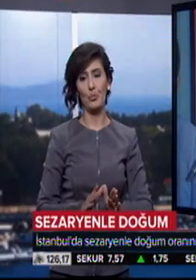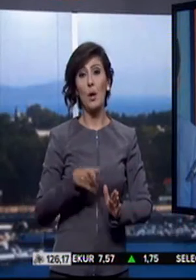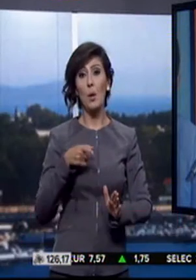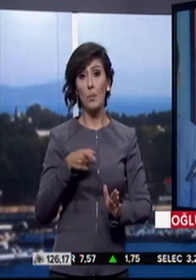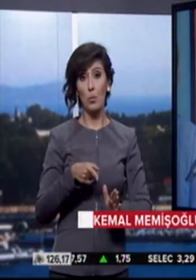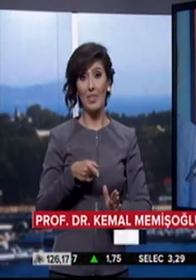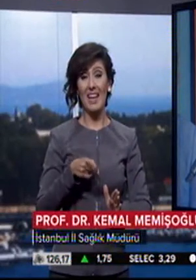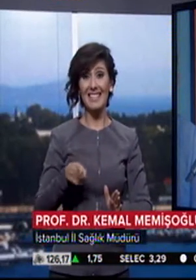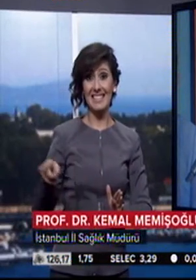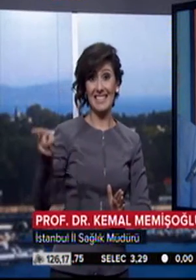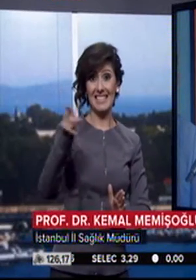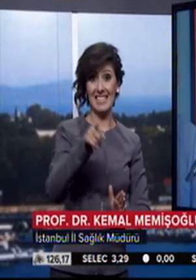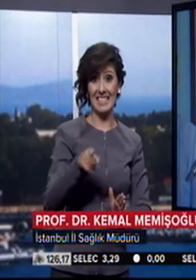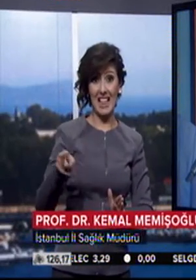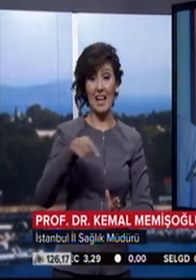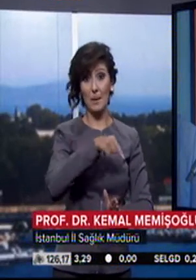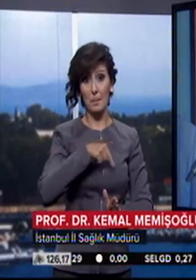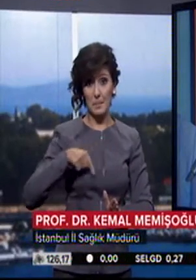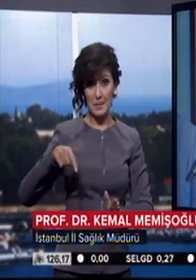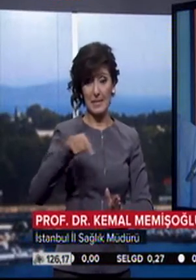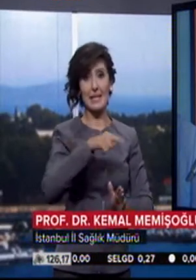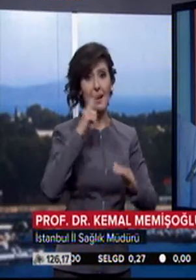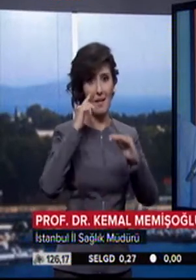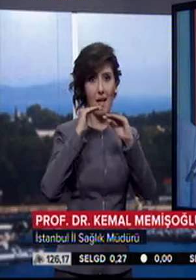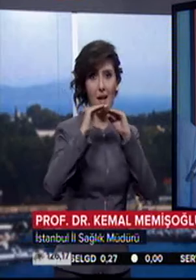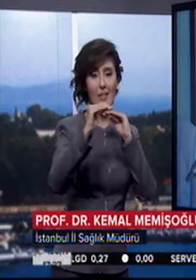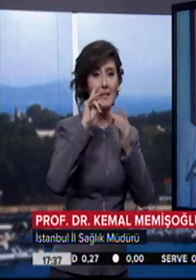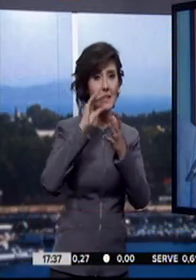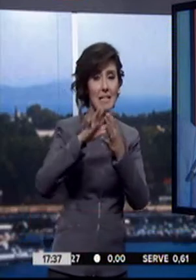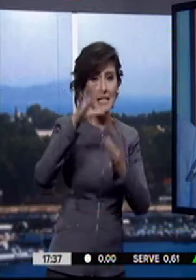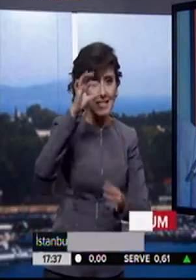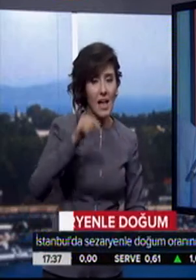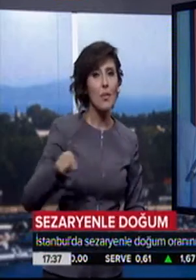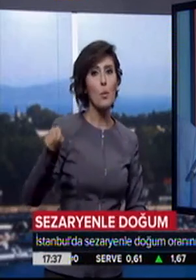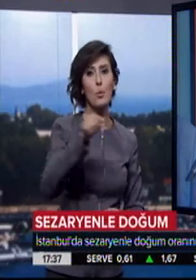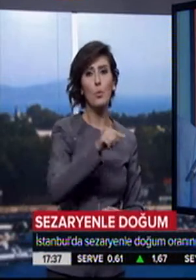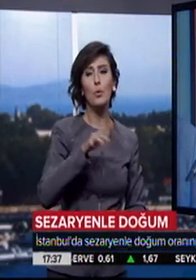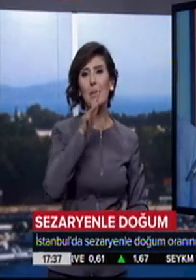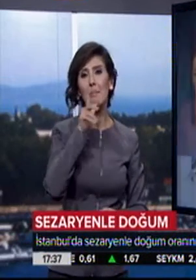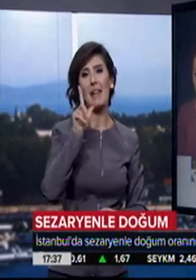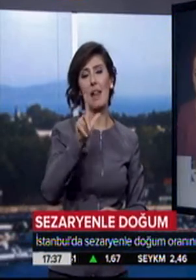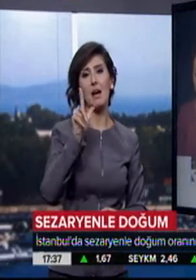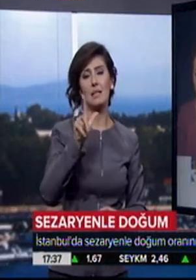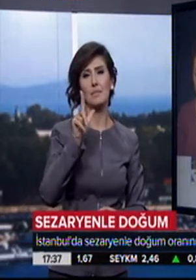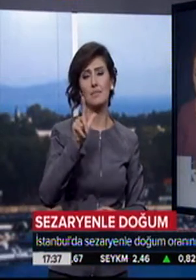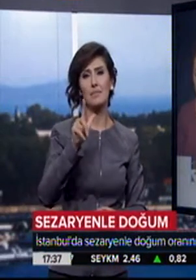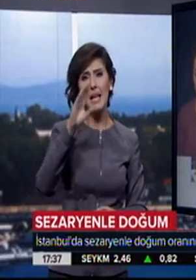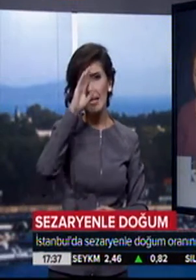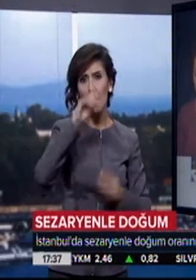Bunu sizler de, bizler de, halk da, insanlar da bunu bilmeliler. Bilmeliler. İstanbul İl Sağlık